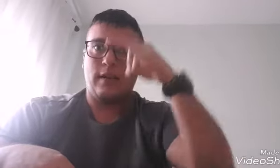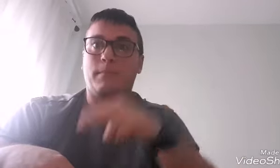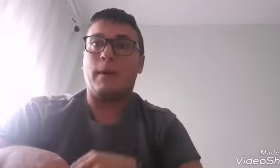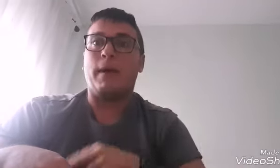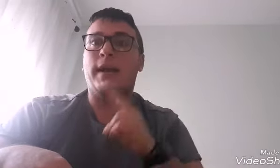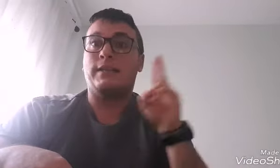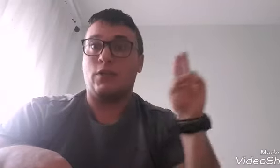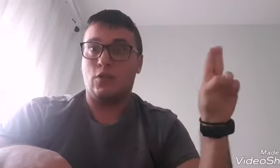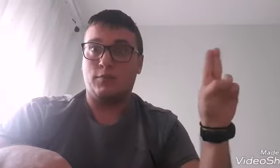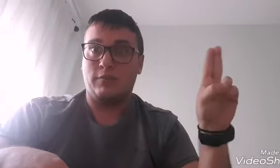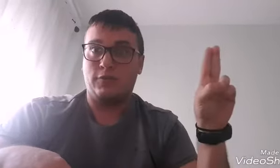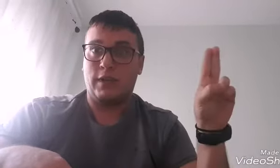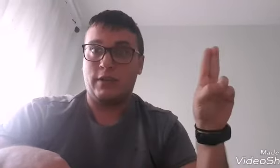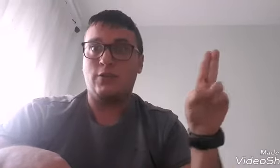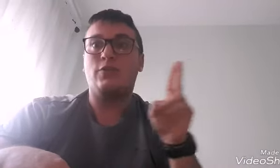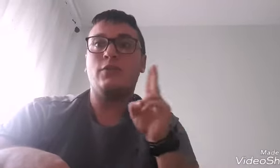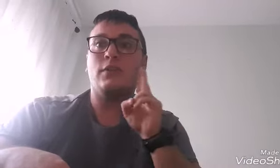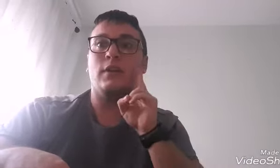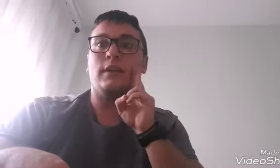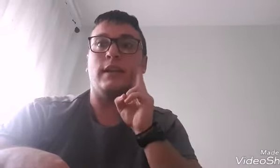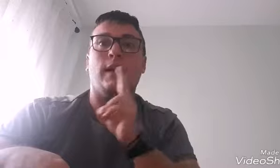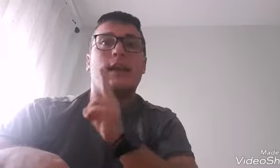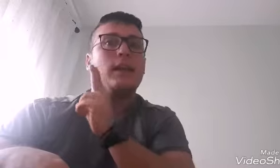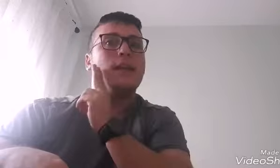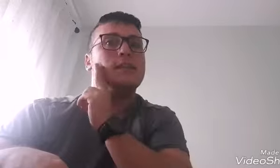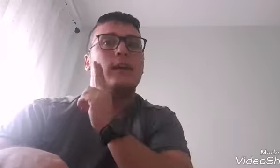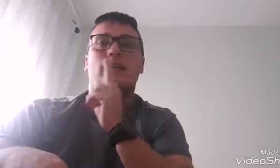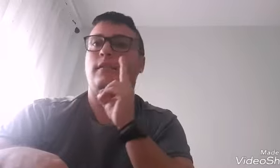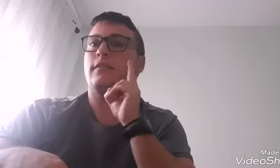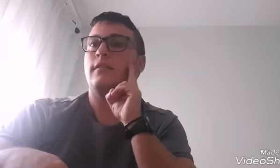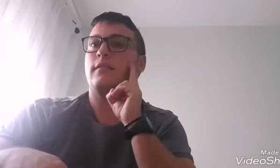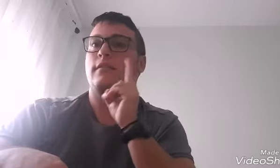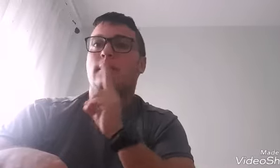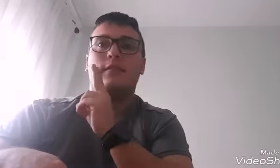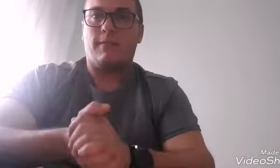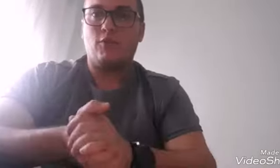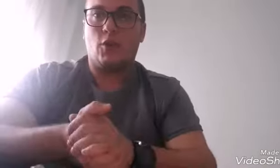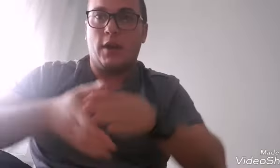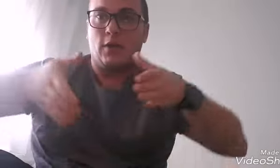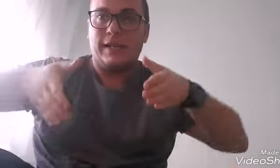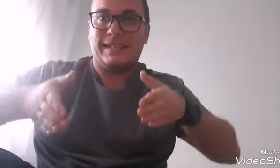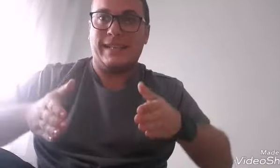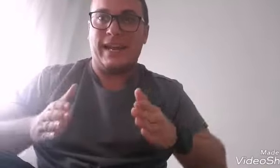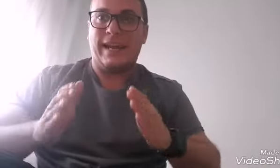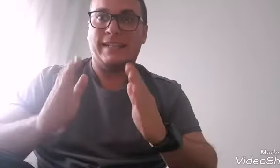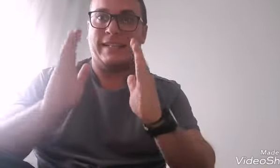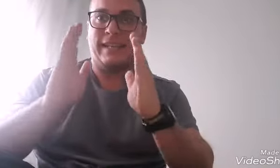Mamá es con los mismos dedos, de izquierda a derecha. Ahora vamos con hijo, que es así